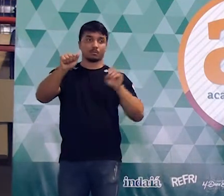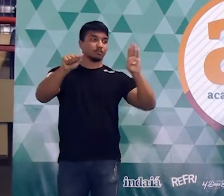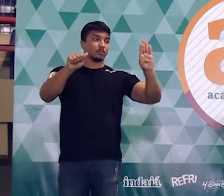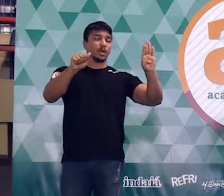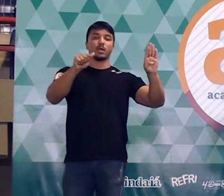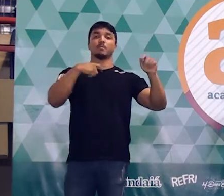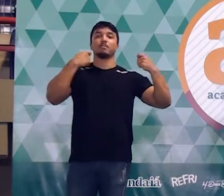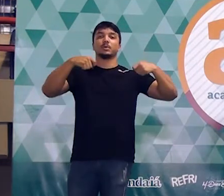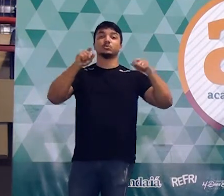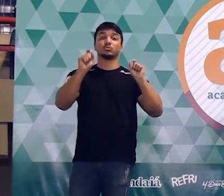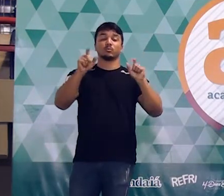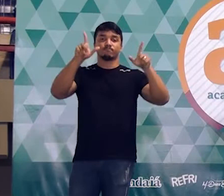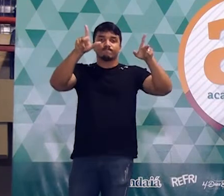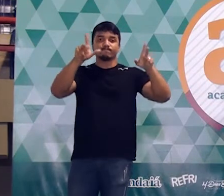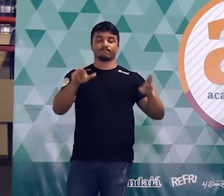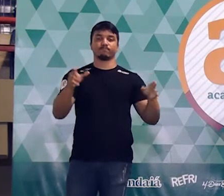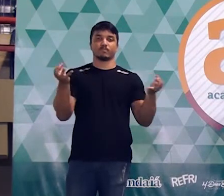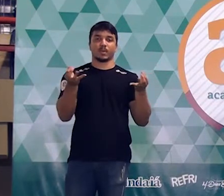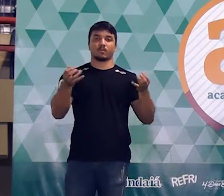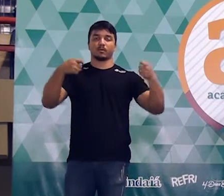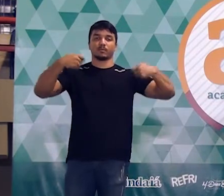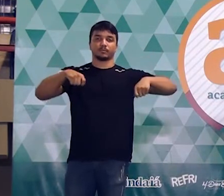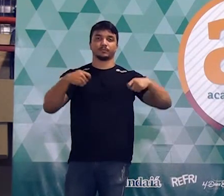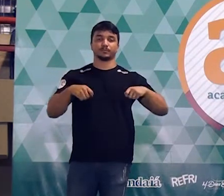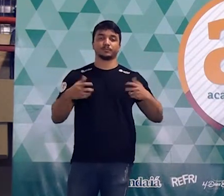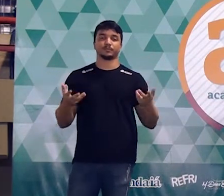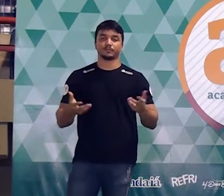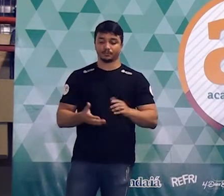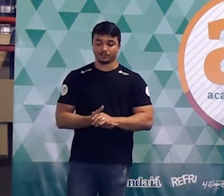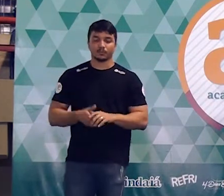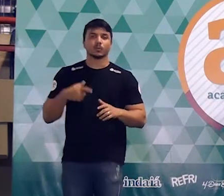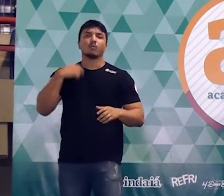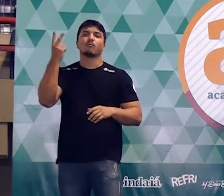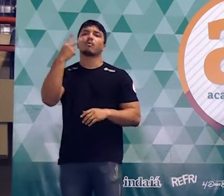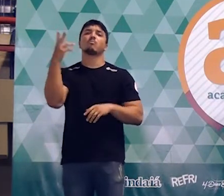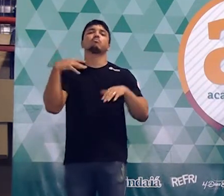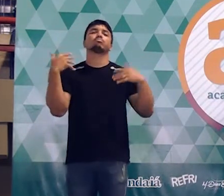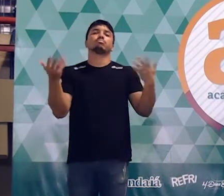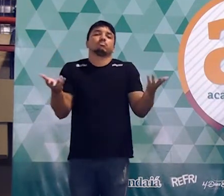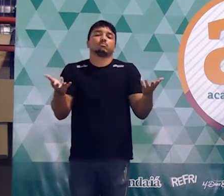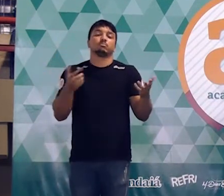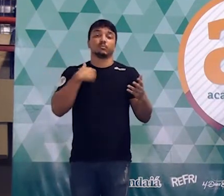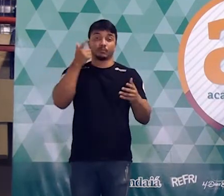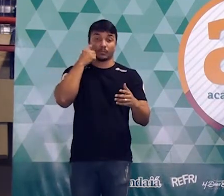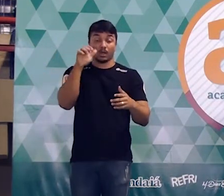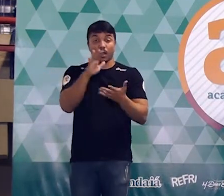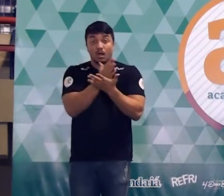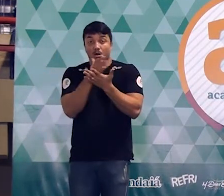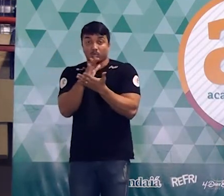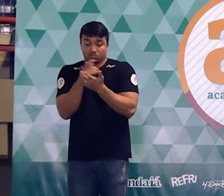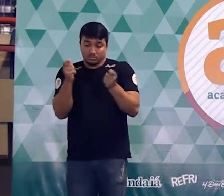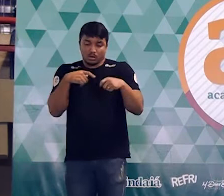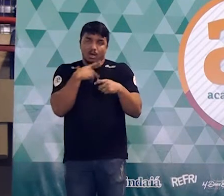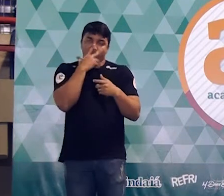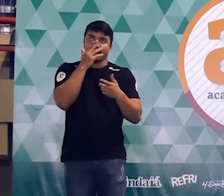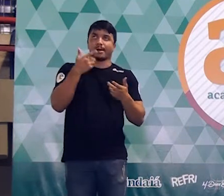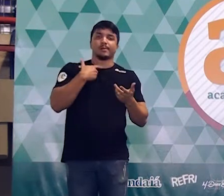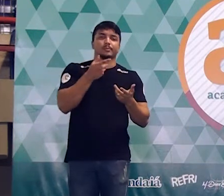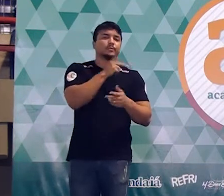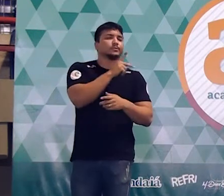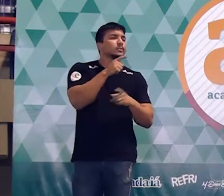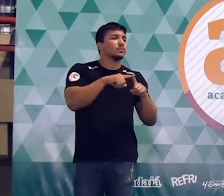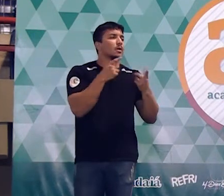da figura B fiquem exatamente iguais. Que valores são esses? Bem, alguns alunos poderiam dizer assim, Alexandre,